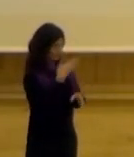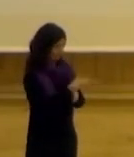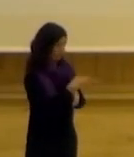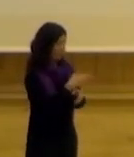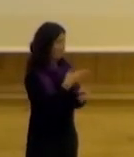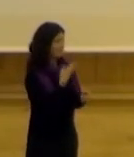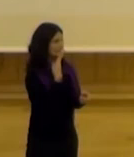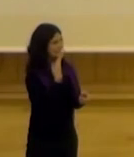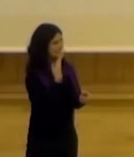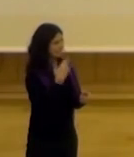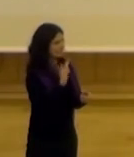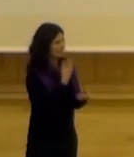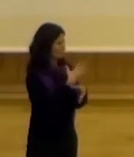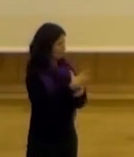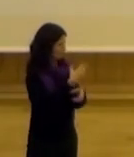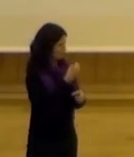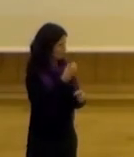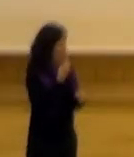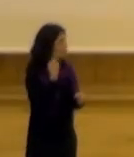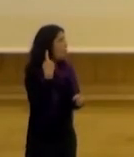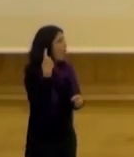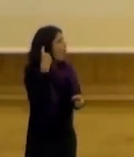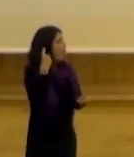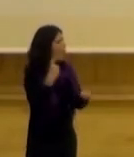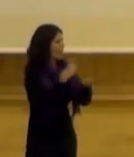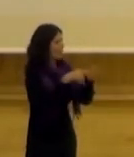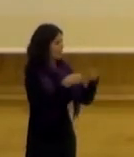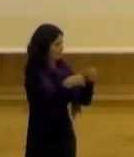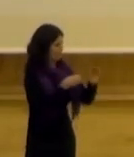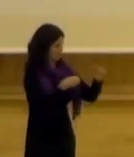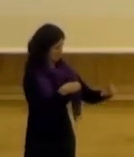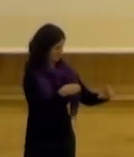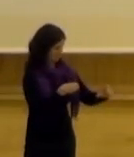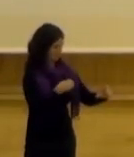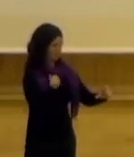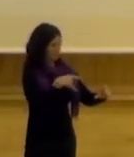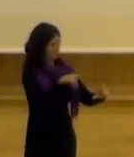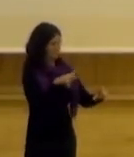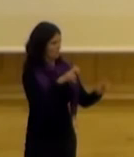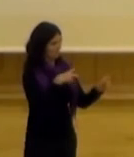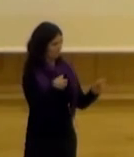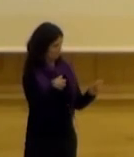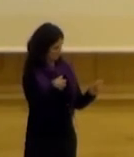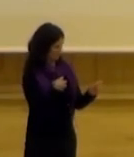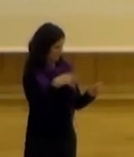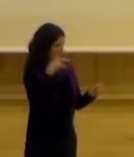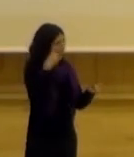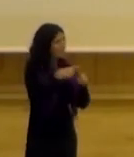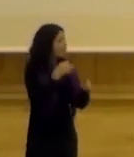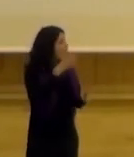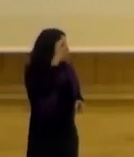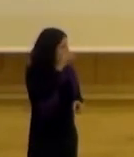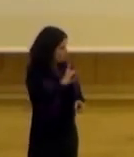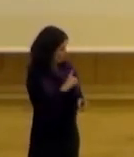digamos a nivel simbólico atraigan a nuevos funcionarios esto opera así del boca en boca y hoy hablábamos con Esteban en el almuerzo